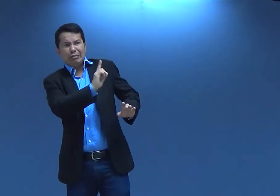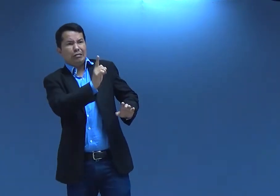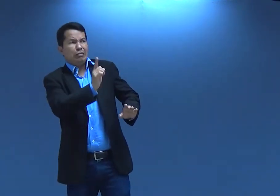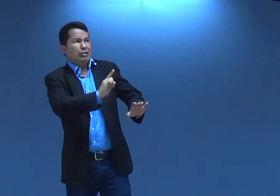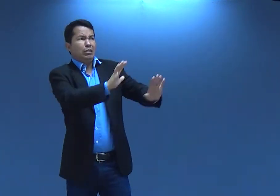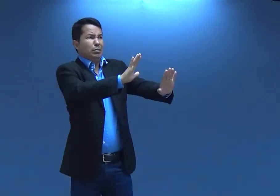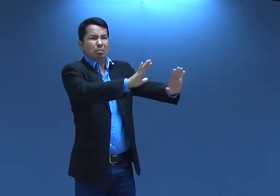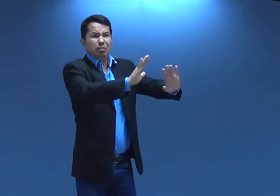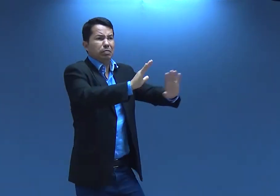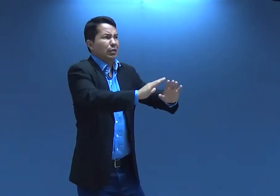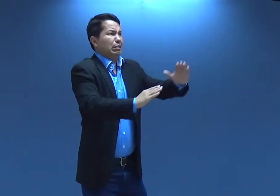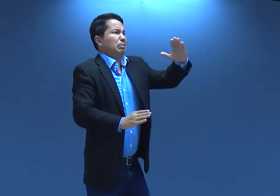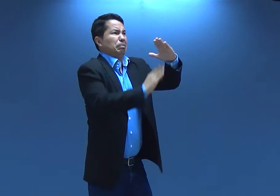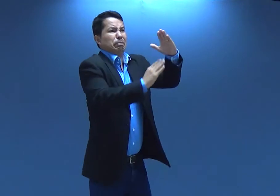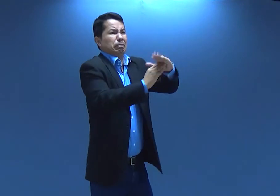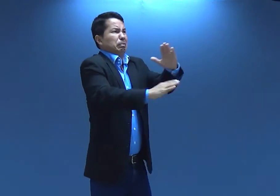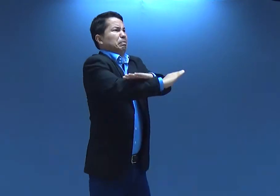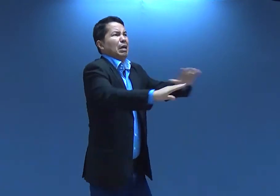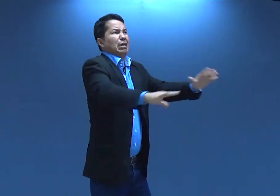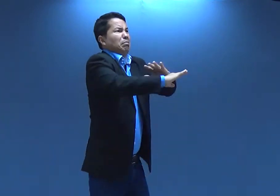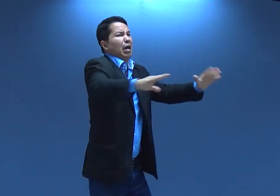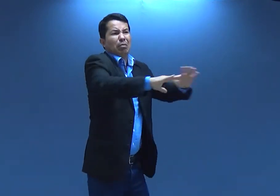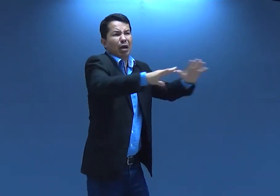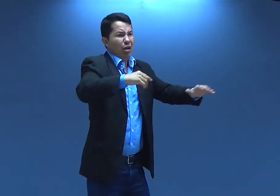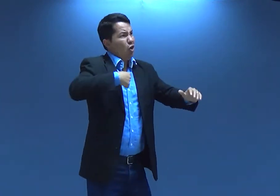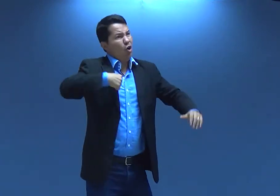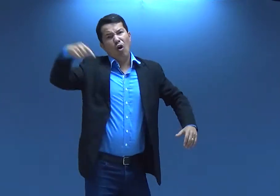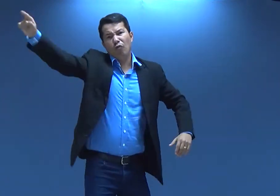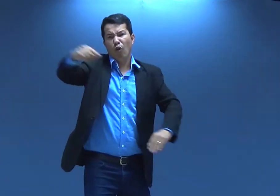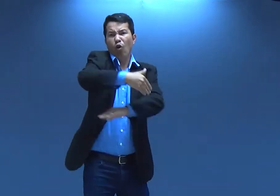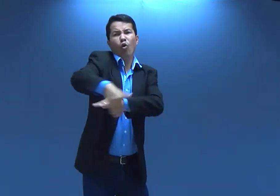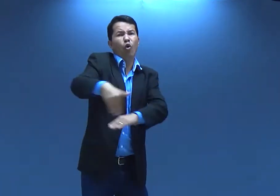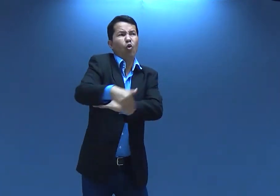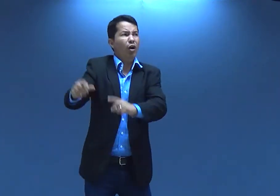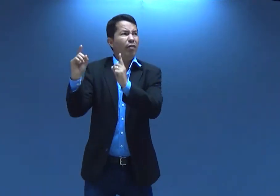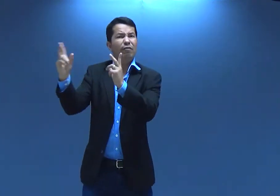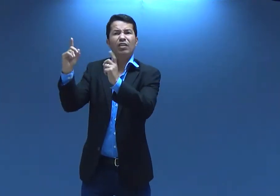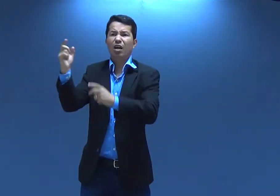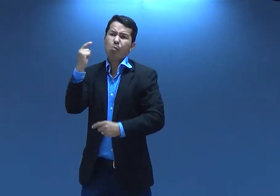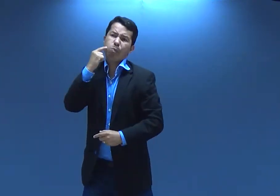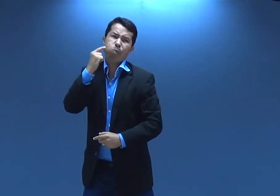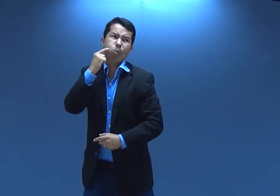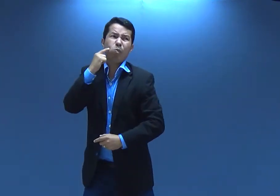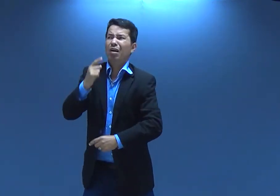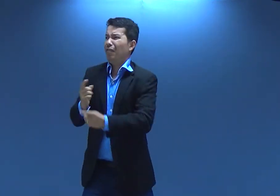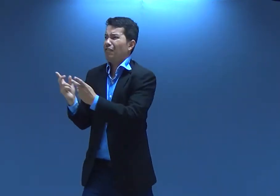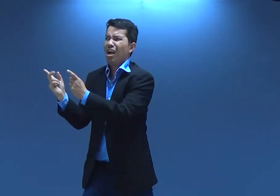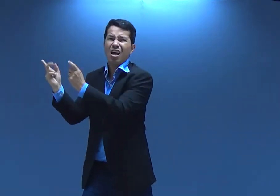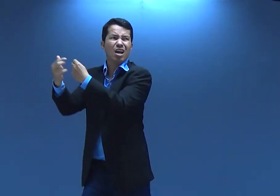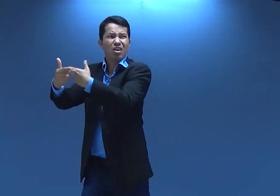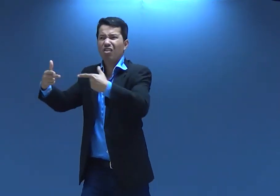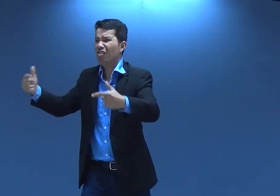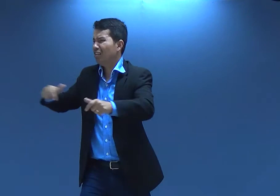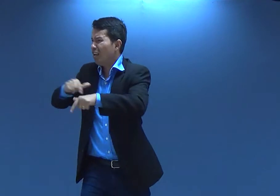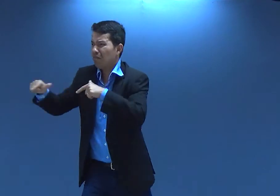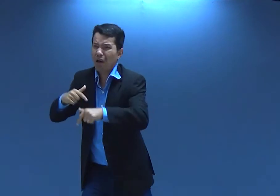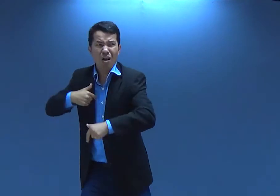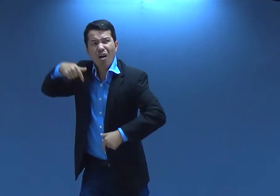que você faz isso? Não, você não precisa. Chega mãe eu vou eu vou na rua vou vender bala eu vou fazer alguma